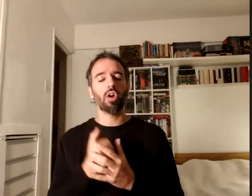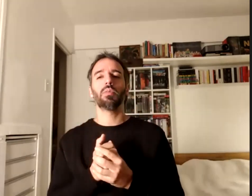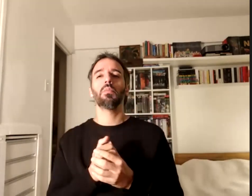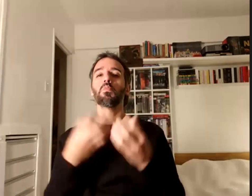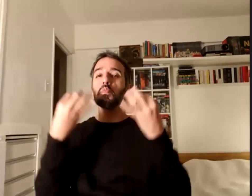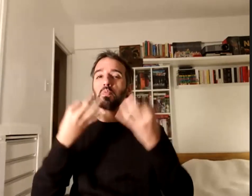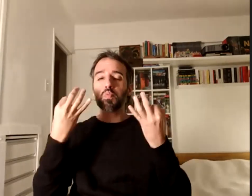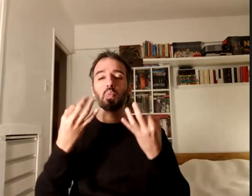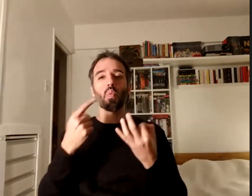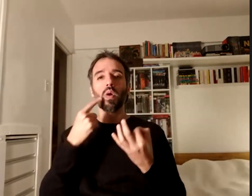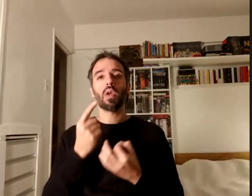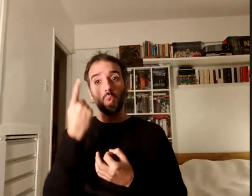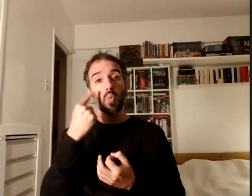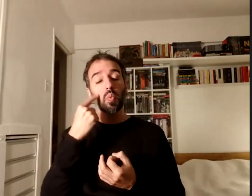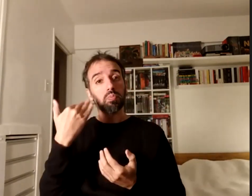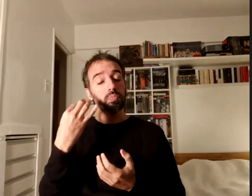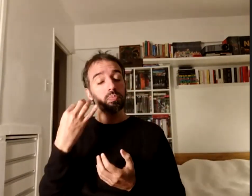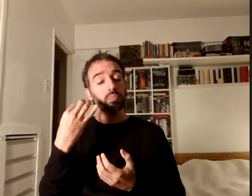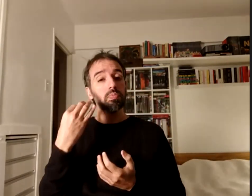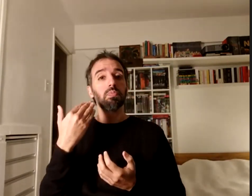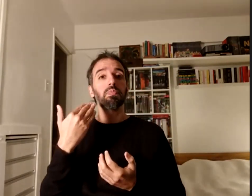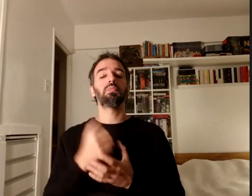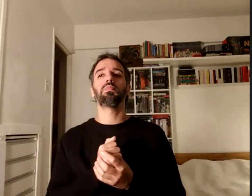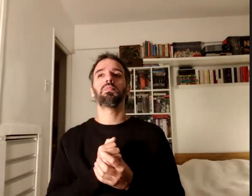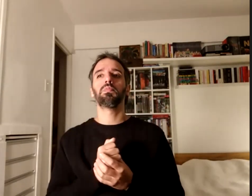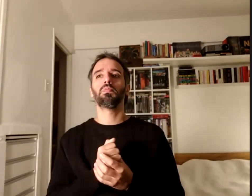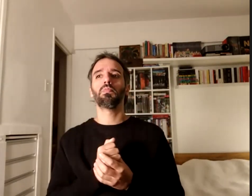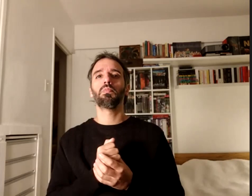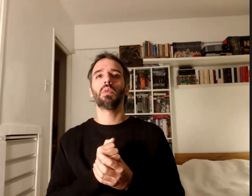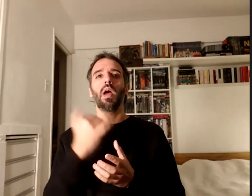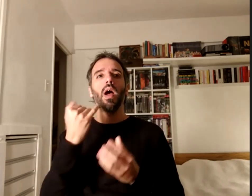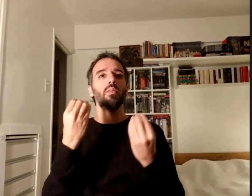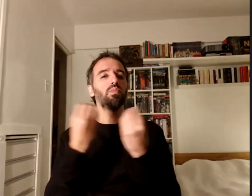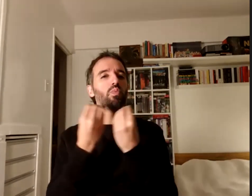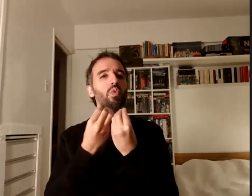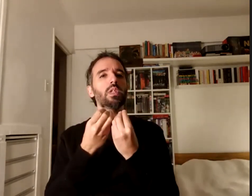que otras personas conozcan la temática de la discapacidad